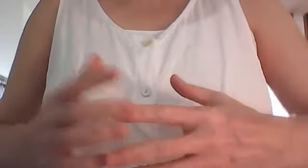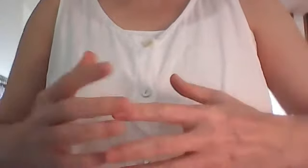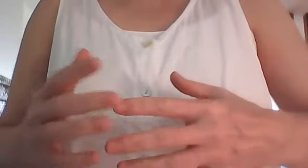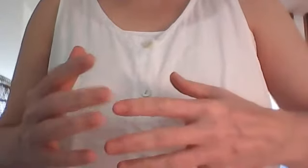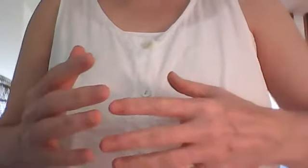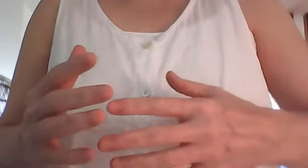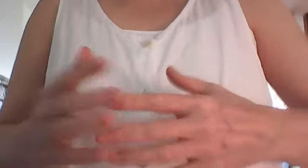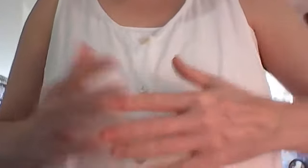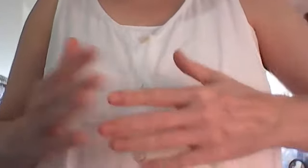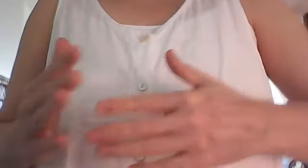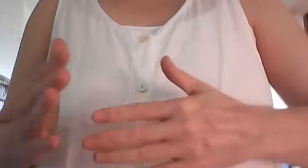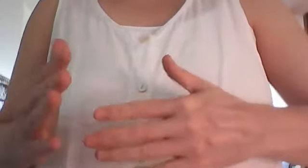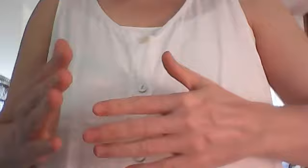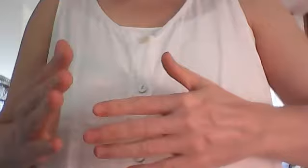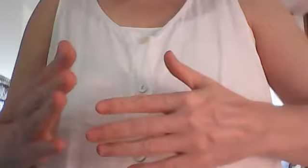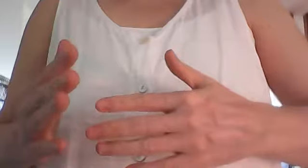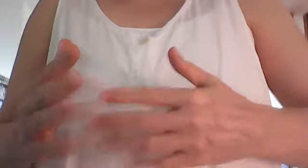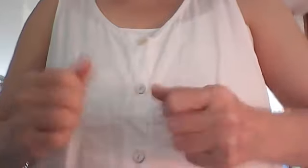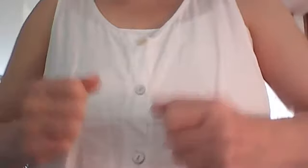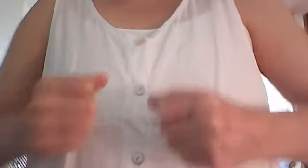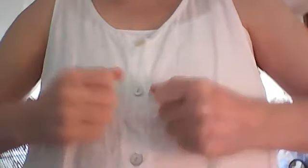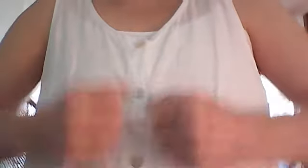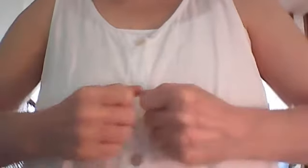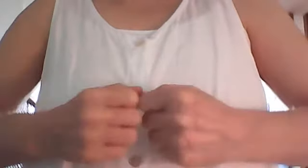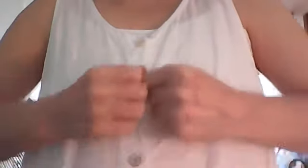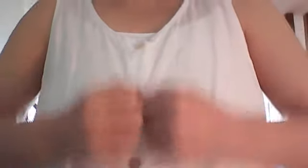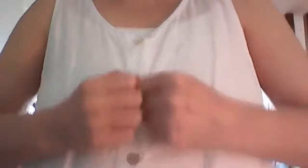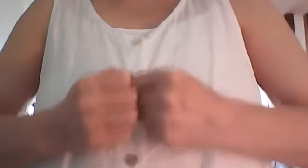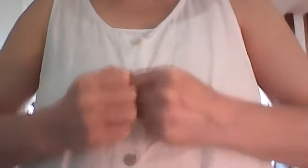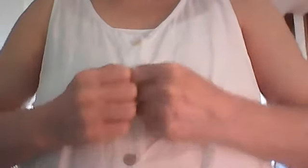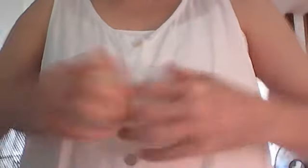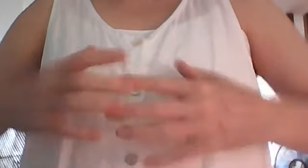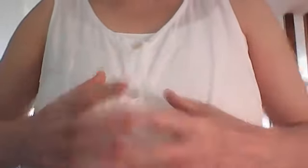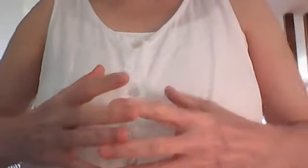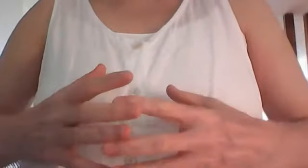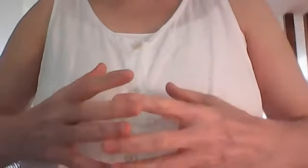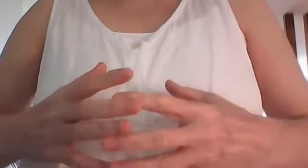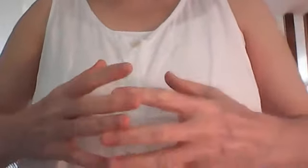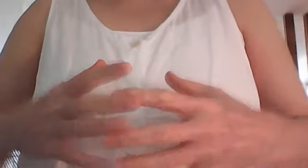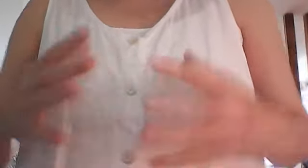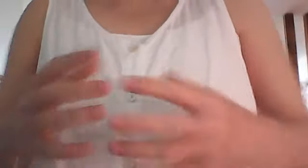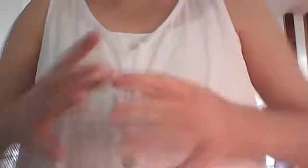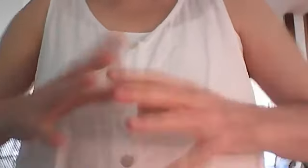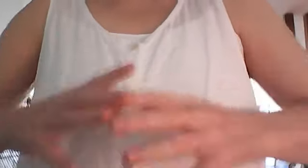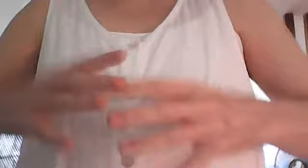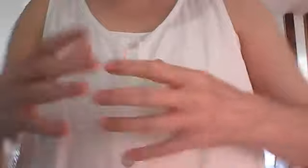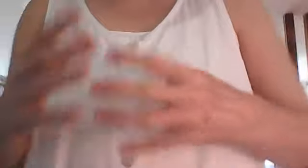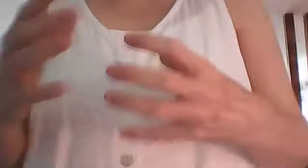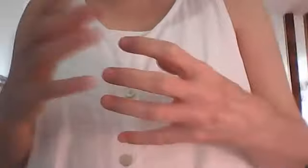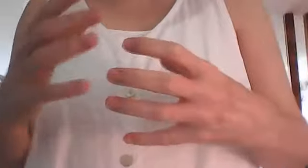confortable et il y peut-être des gens qui font à côté avec les bras à côté moi je préfère le faire avec les bras lousse